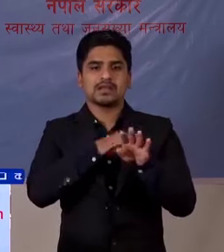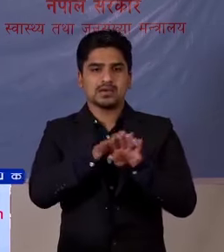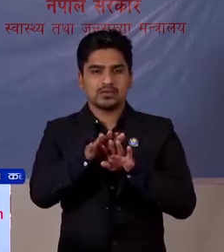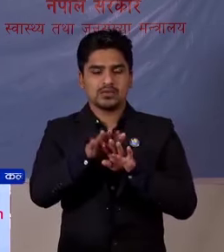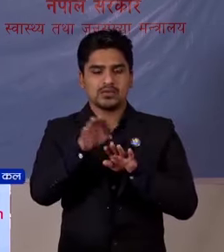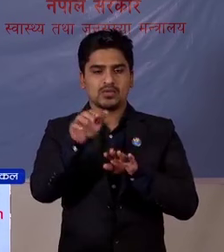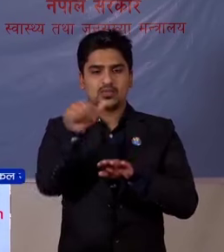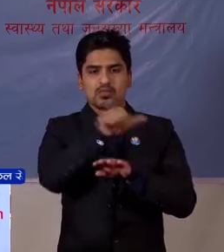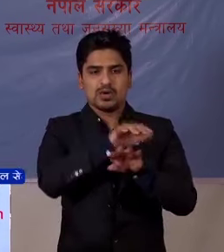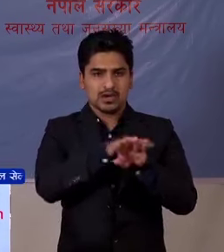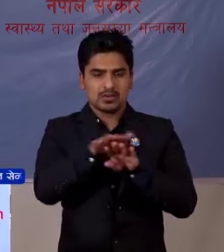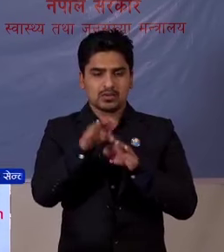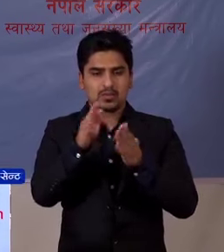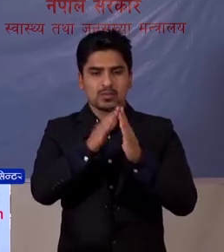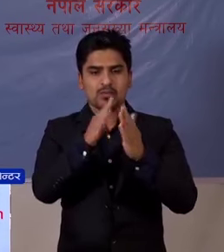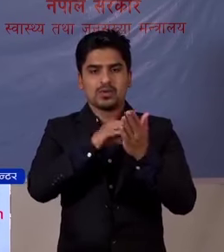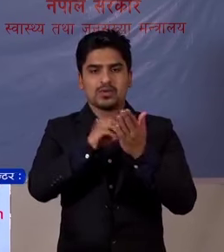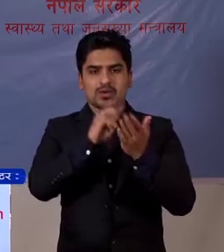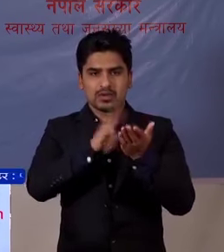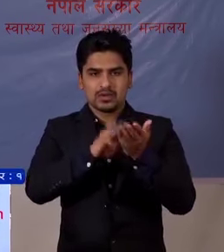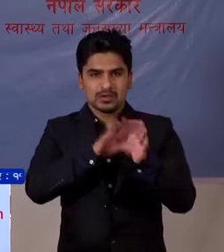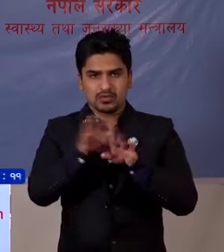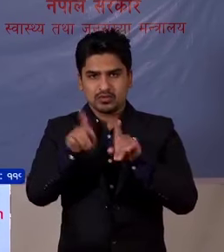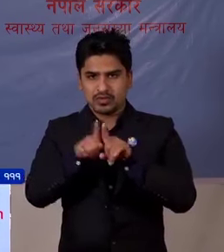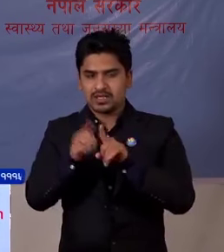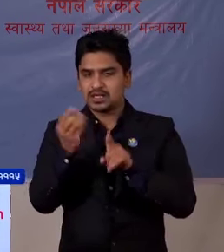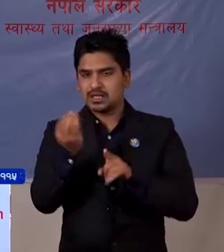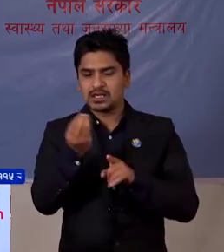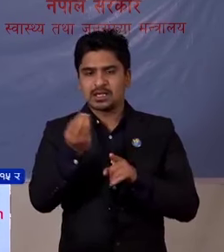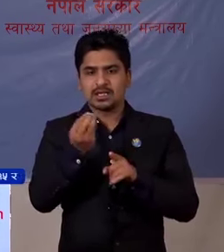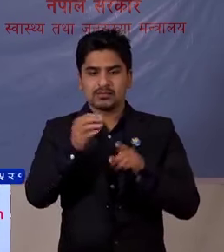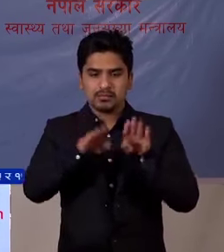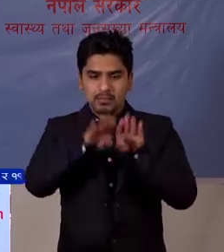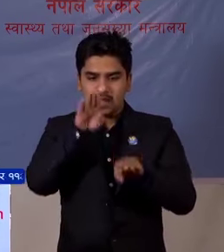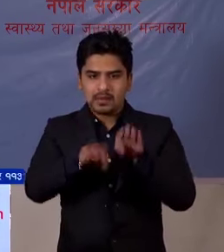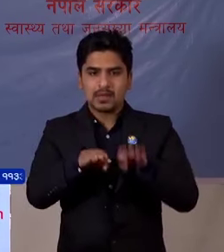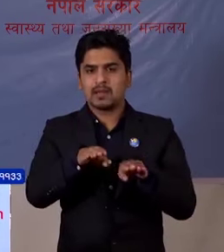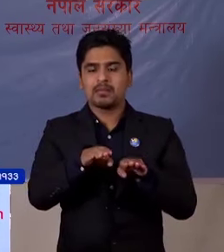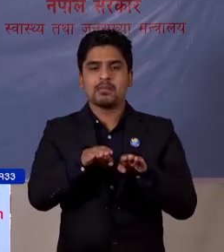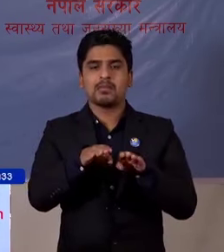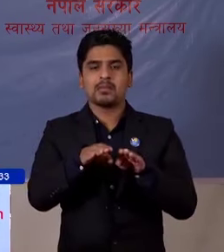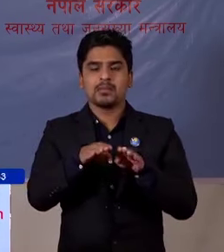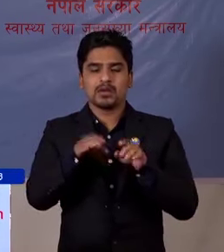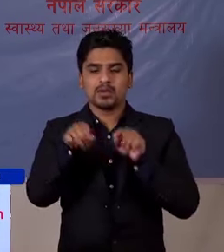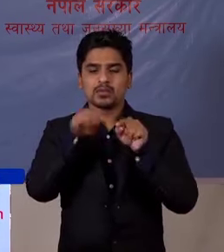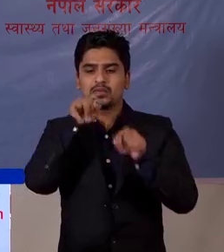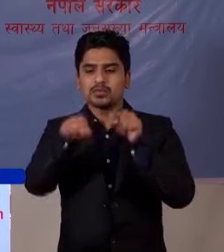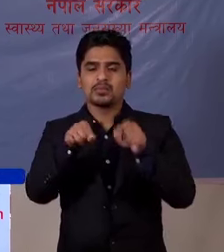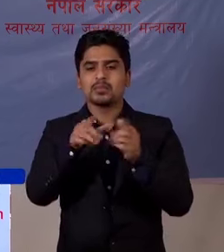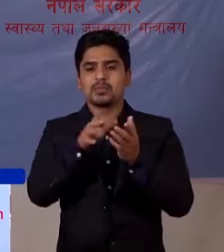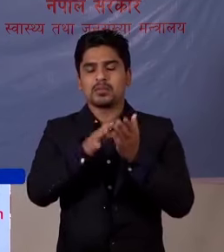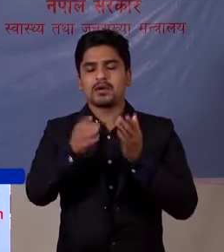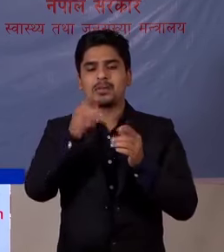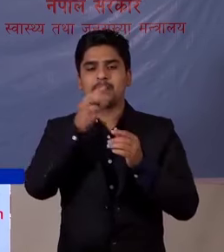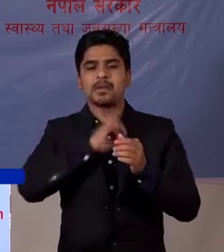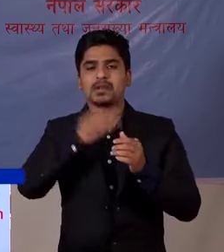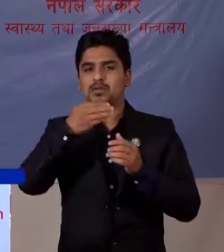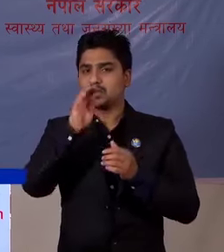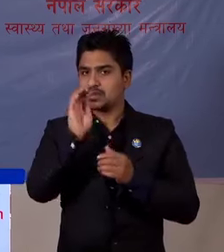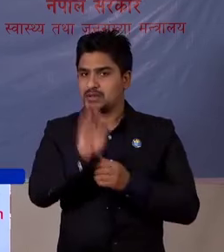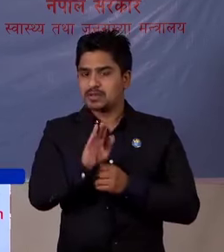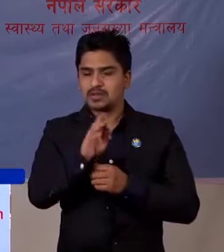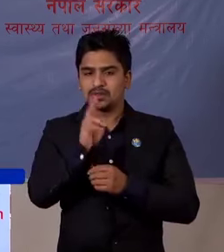रुवार का परिवार का सदेशी हरू पनी केई बेदबाब र दोसारोपन बाट पिडित उनसक्नों छा